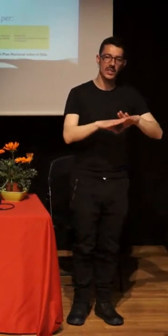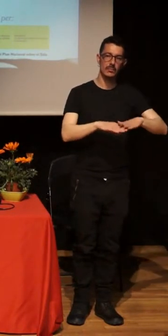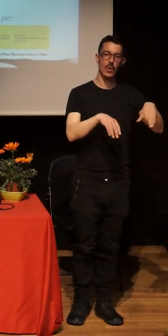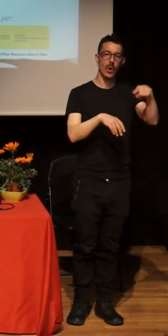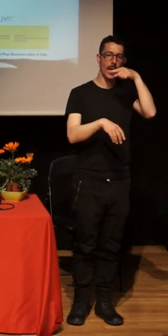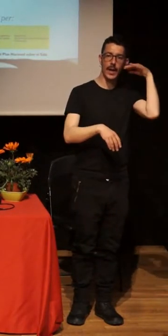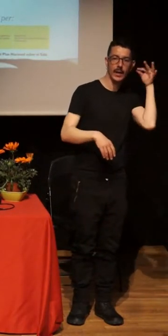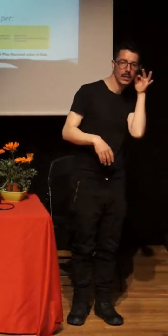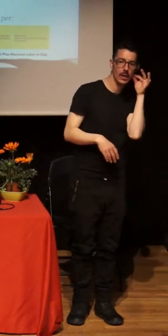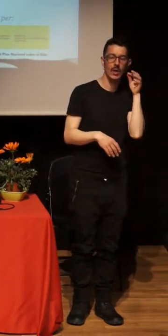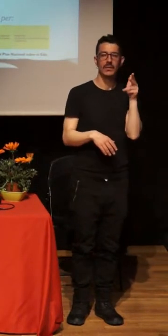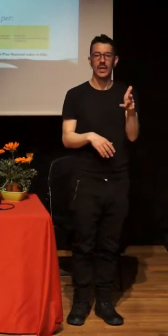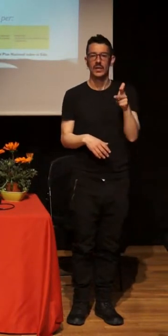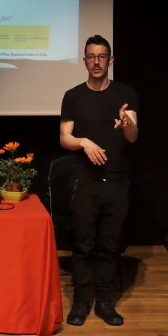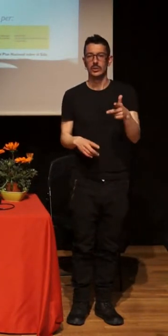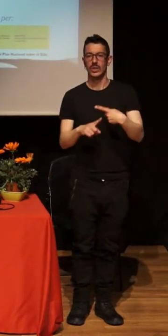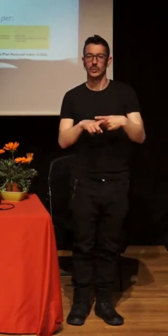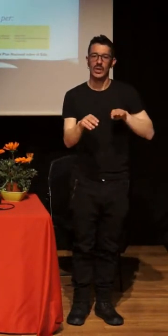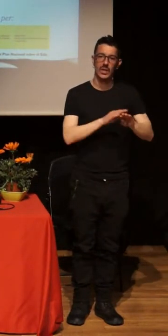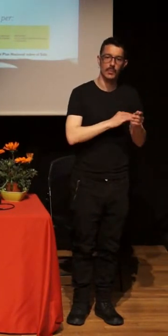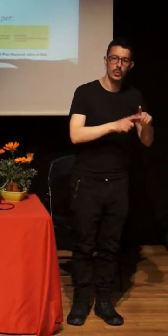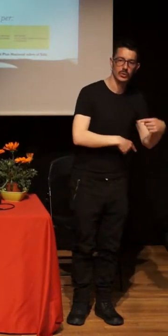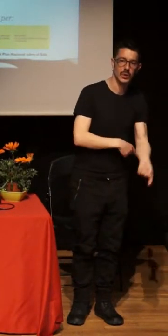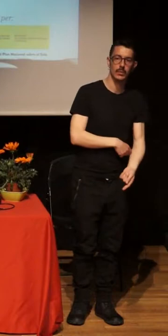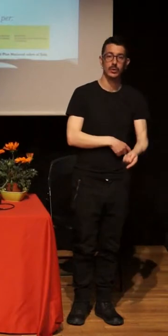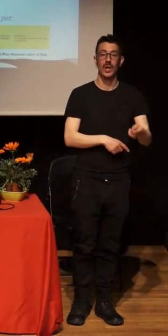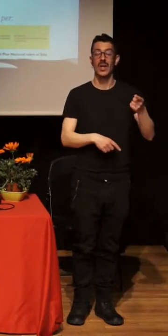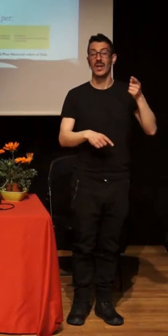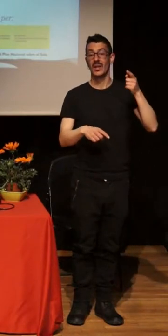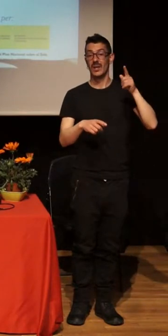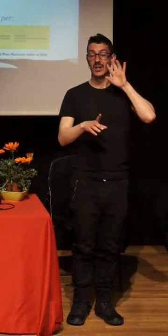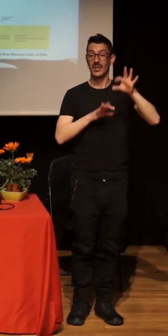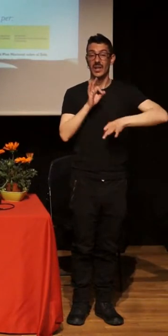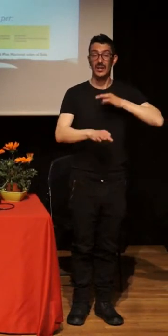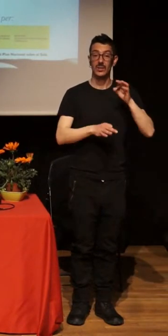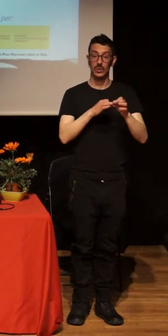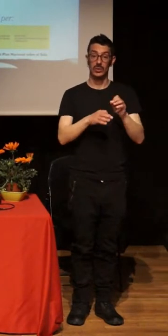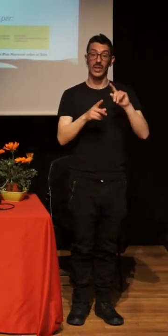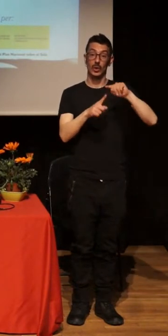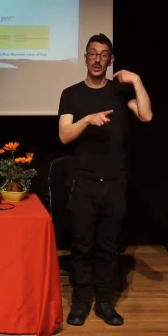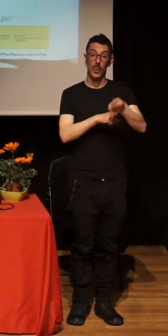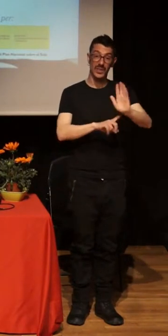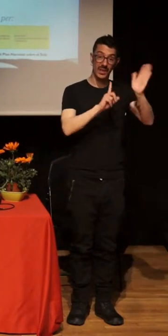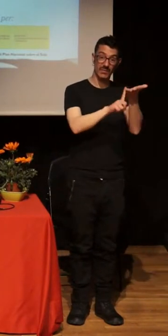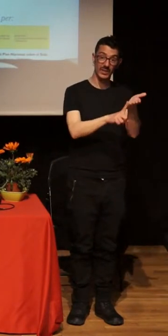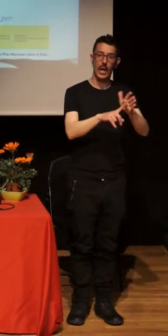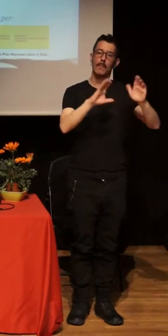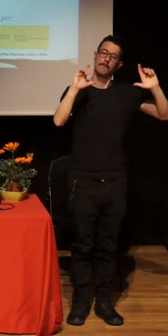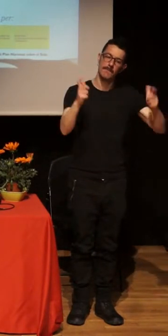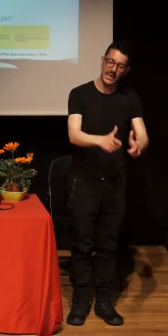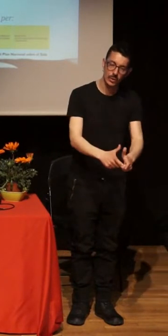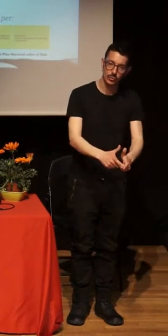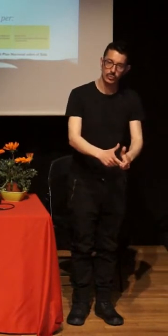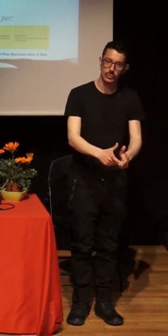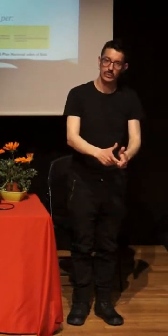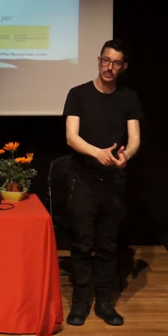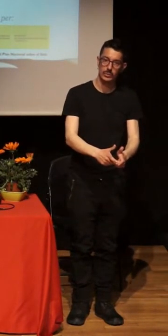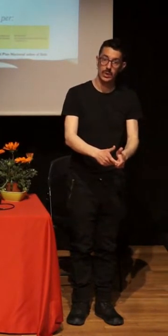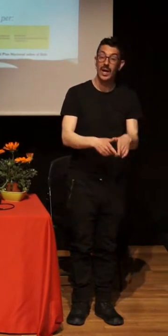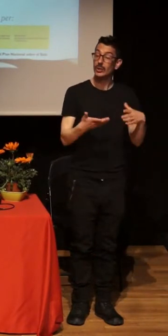reproductivos, reducción de riesgos y daños, pero de forma poco sistematizada y, yo creo, y muy importante, poco